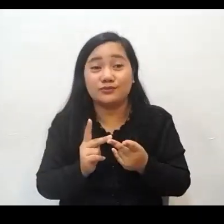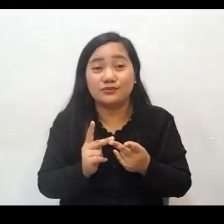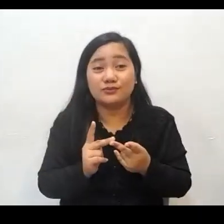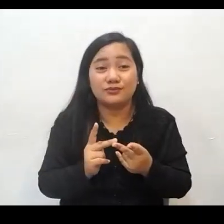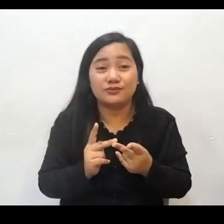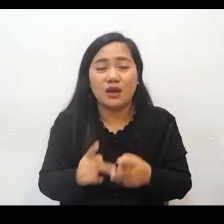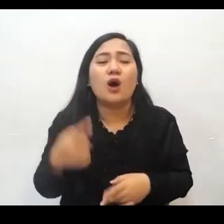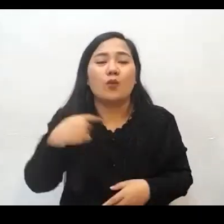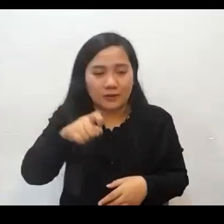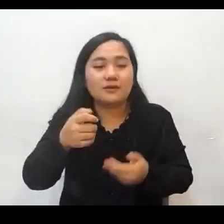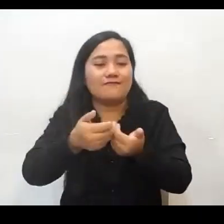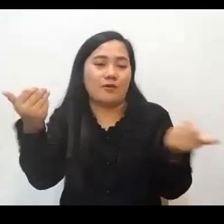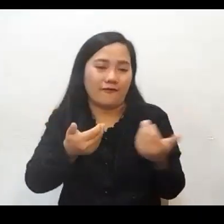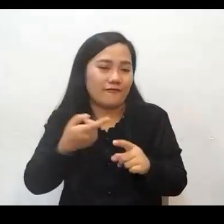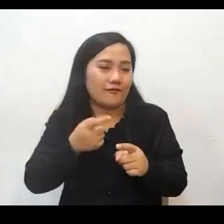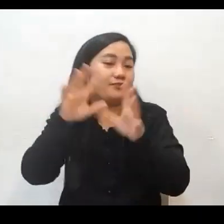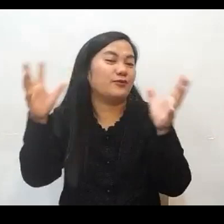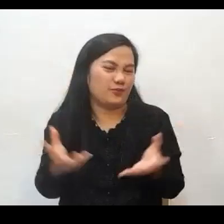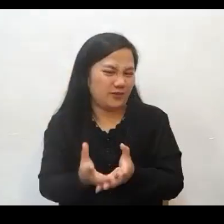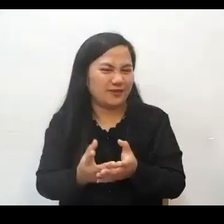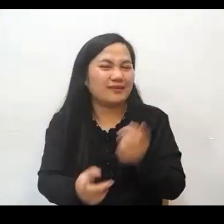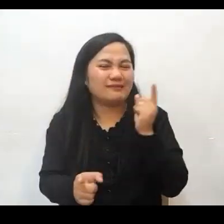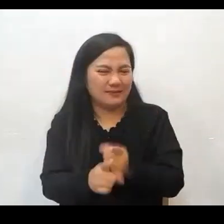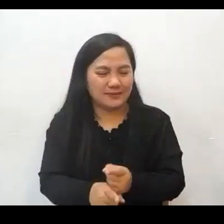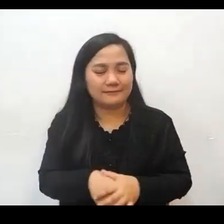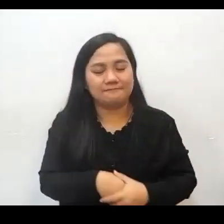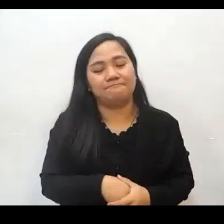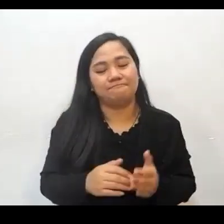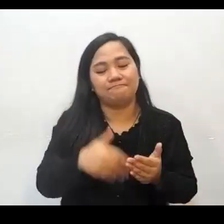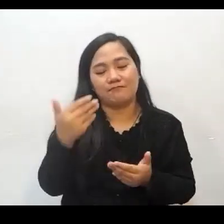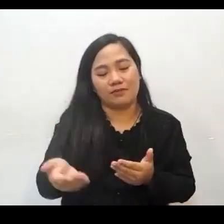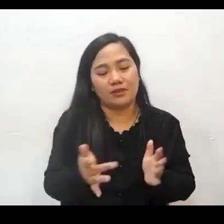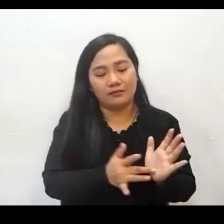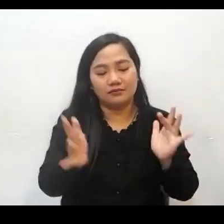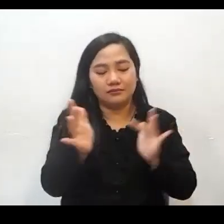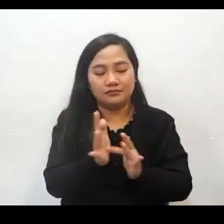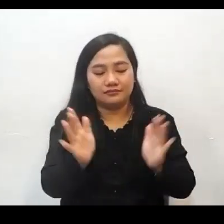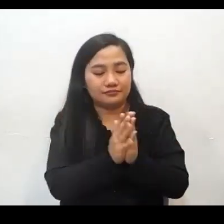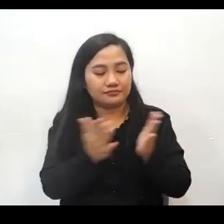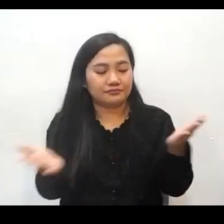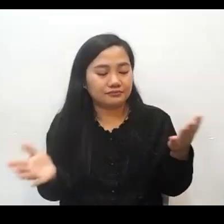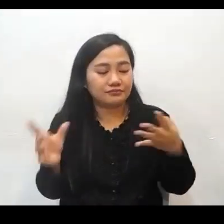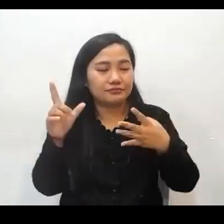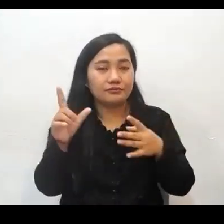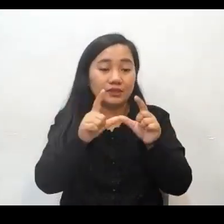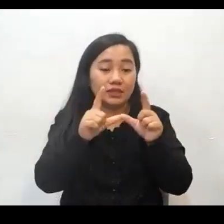maging hiwalay sa sanlibutan. Let's look at the Leviticus chapter 20. Tignan po natin sa Leviticus chapter 20.